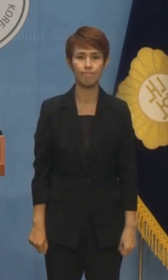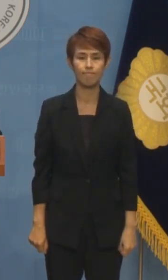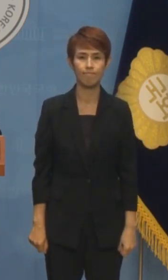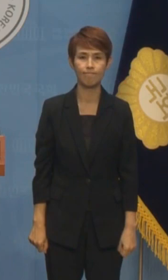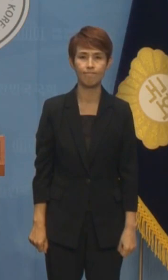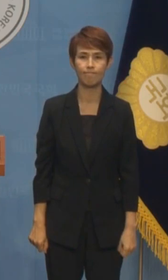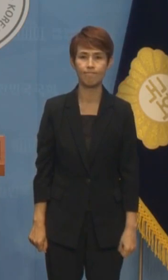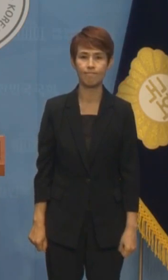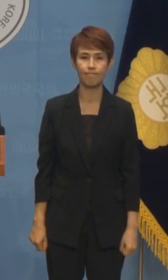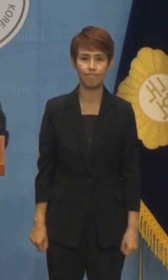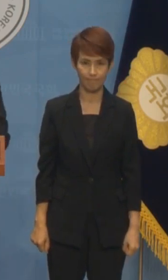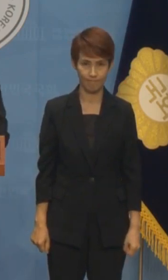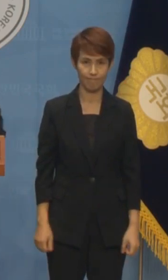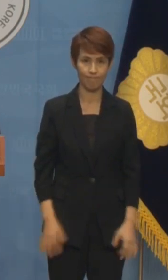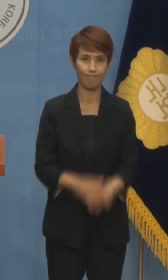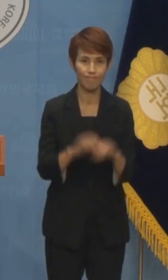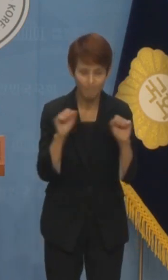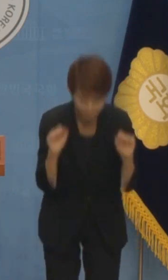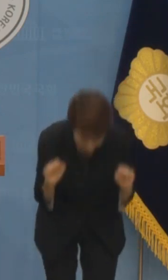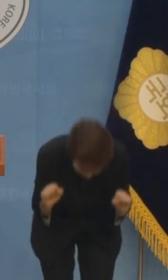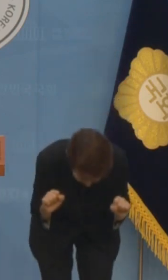네, 마치겠습니다.